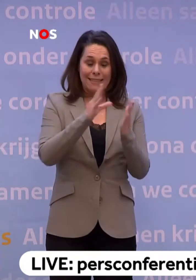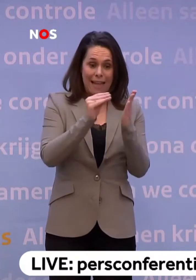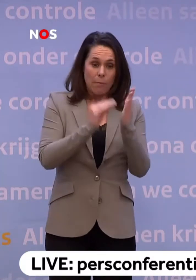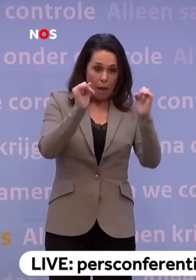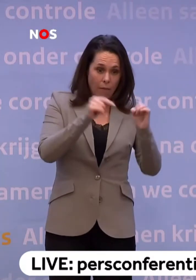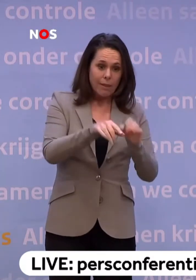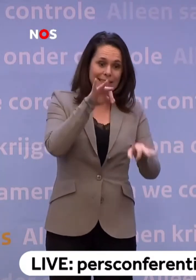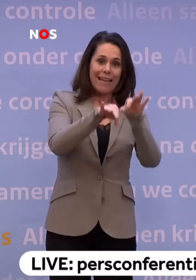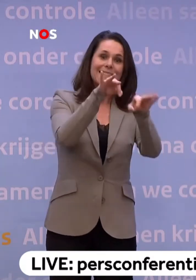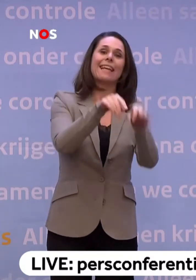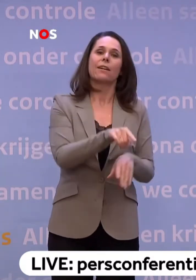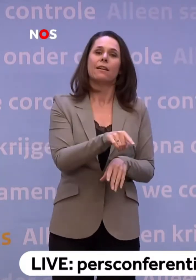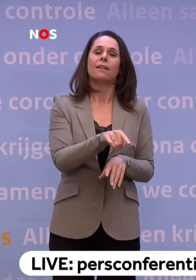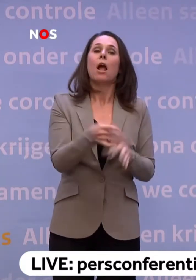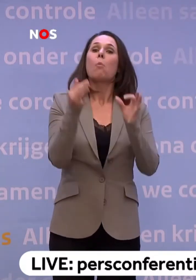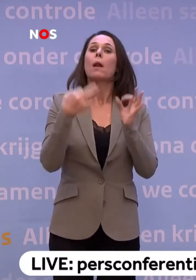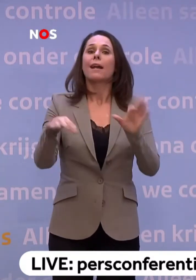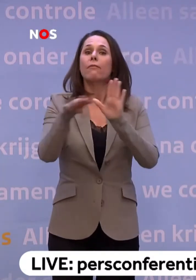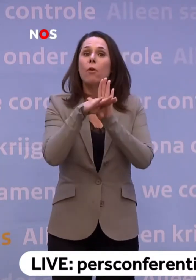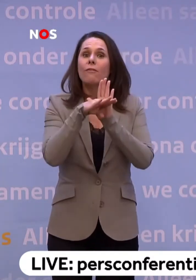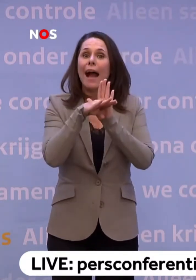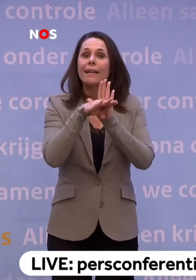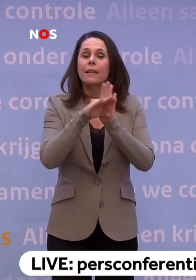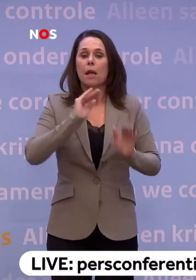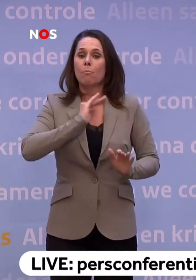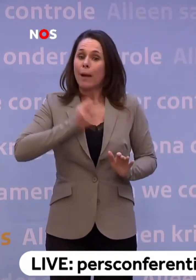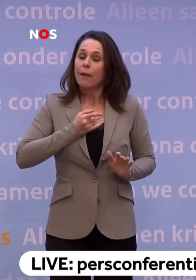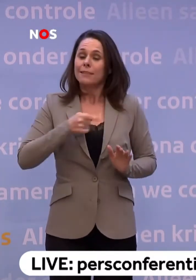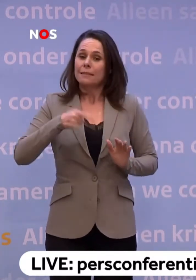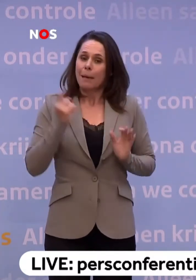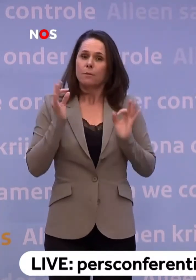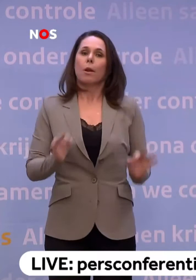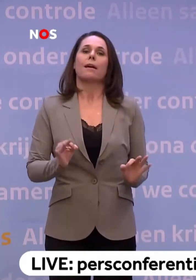selecteren. Met één hele belangrijke voorwaarde. De privacy moet gewaarborgd.